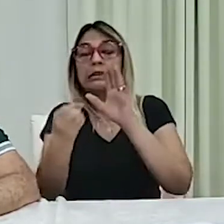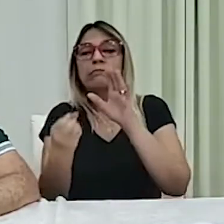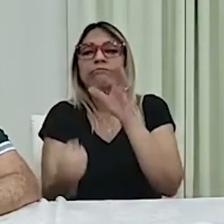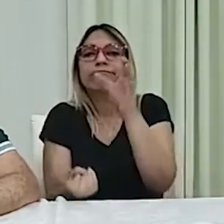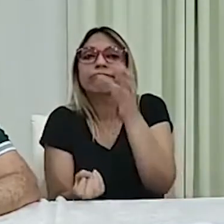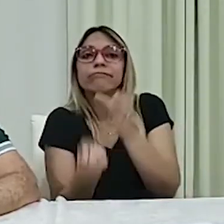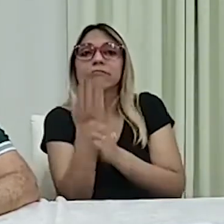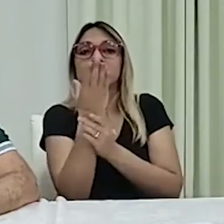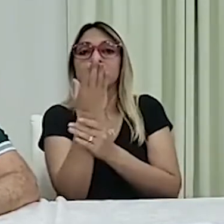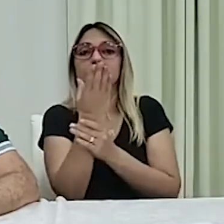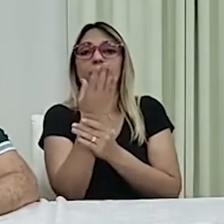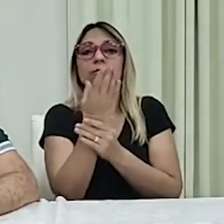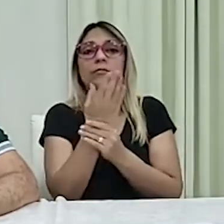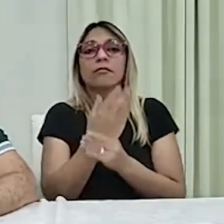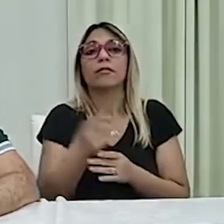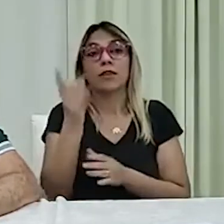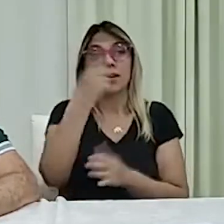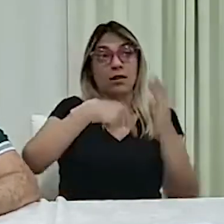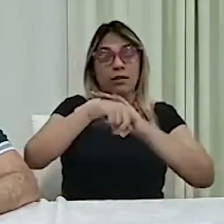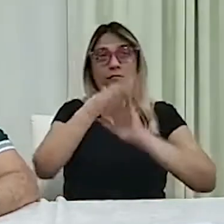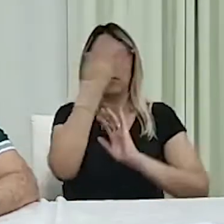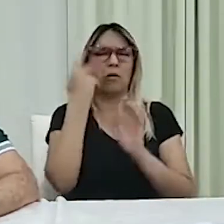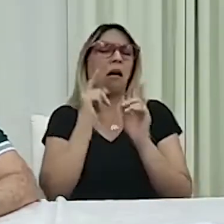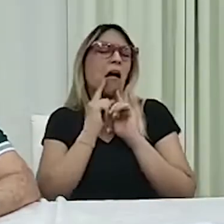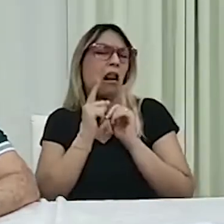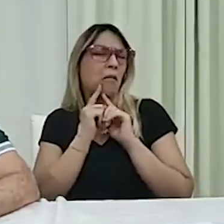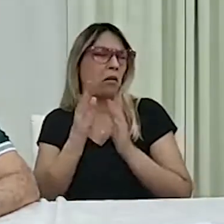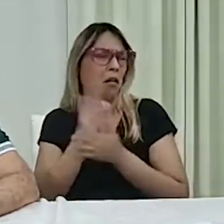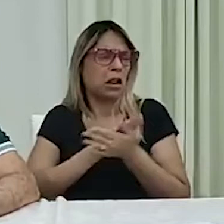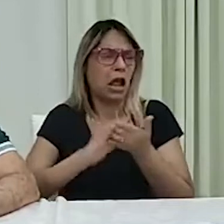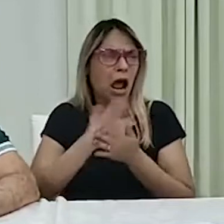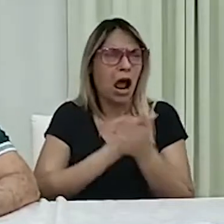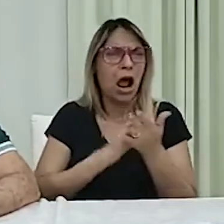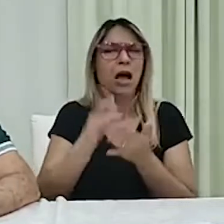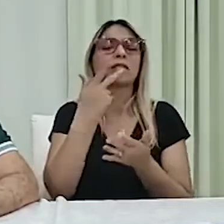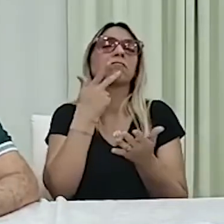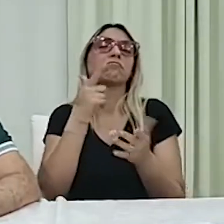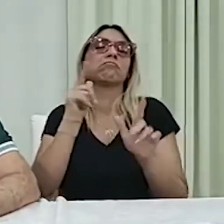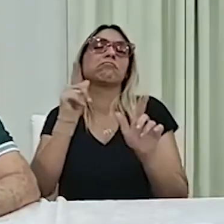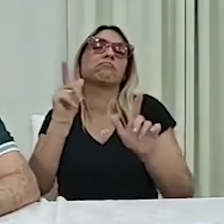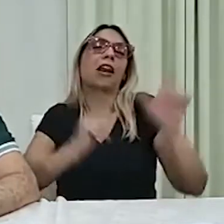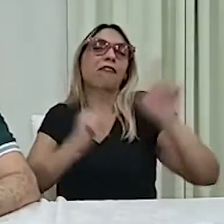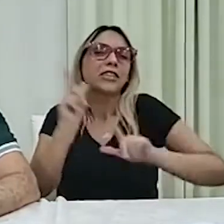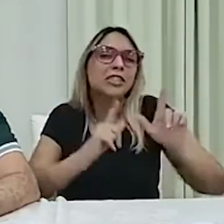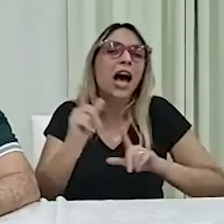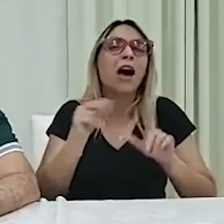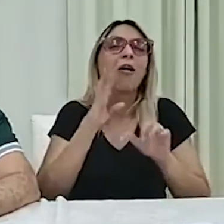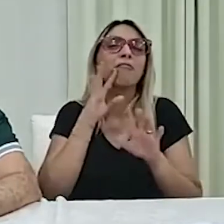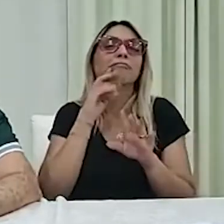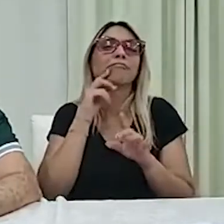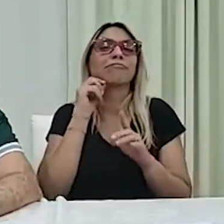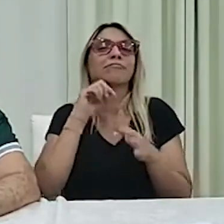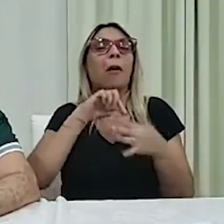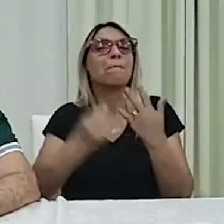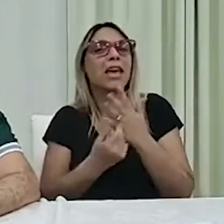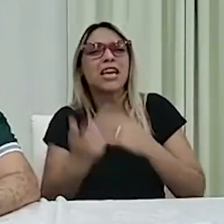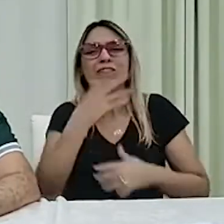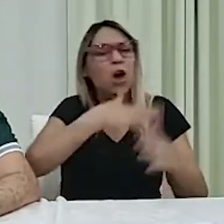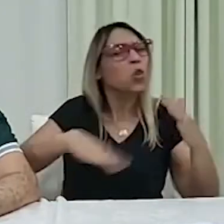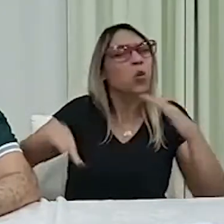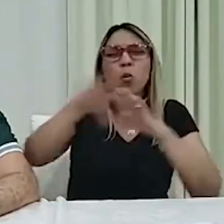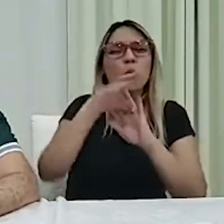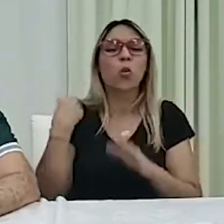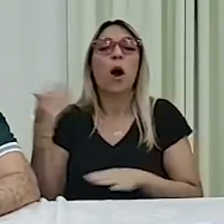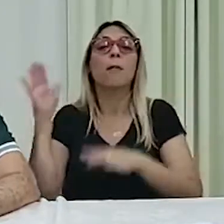nasceu não. Nasceu sem ninguém reclamar, em 2017. Ninguém reclamou. A mídia apoiou, até porque estaria... Não poderia ter, partir daquele